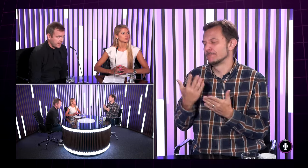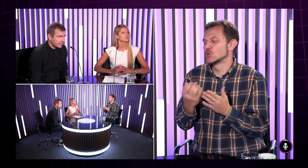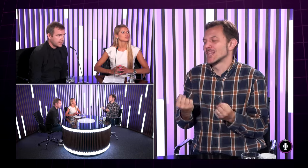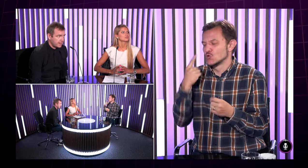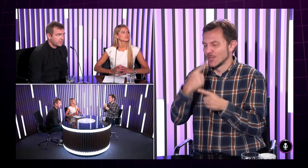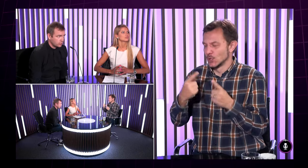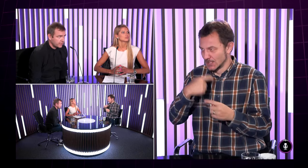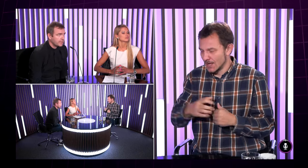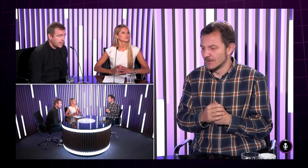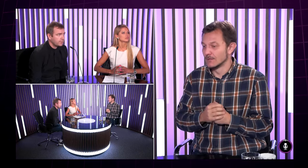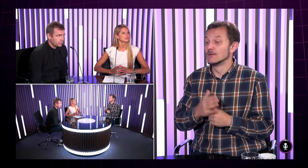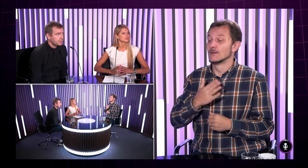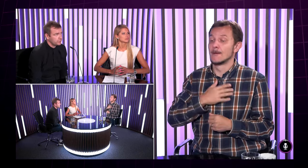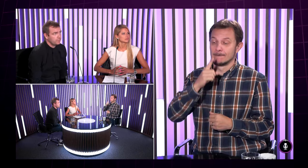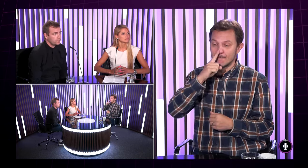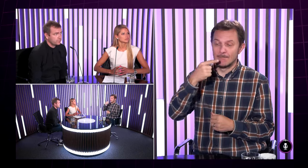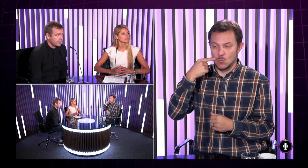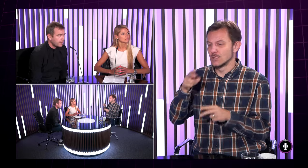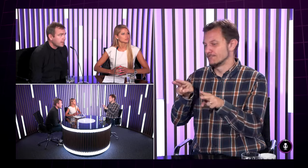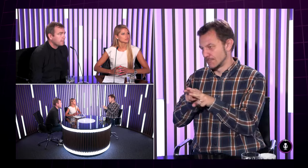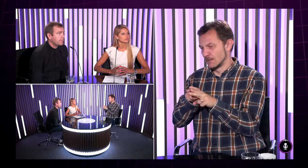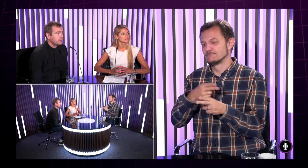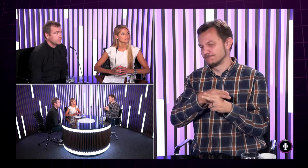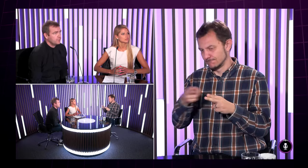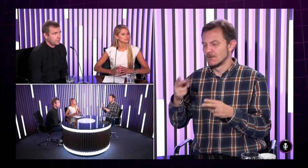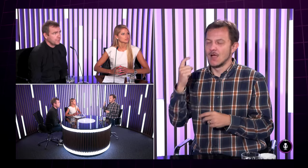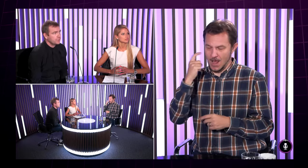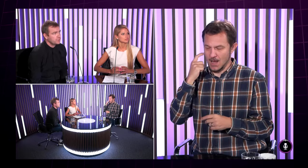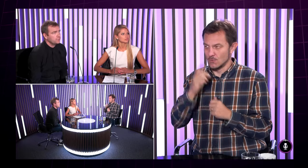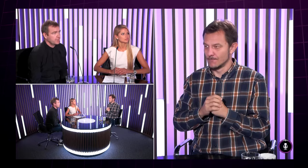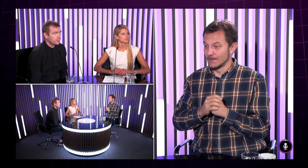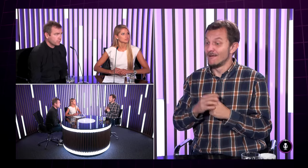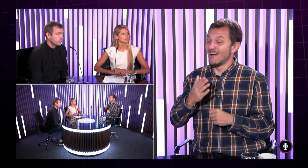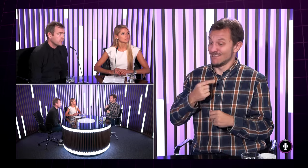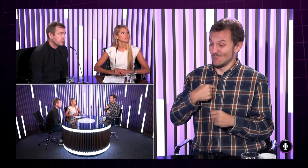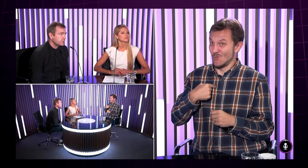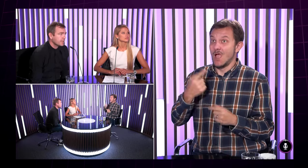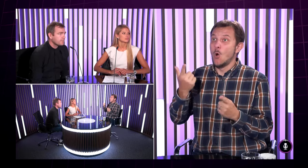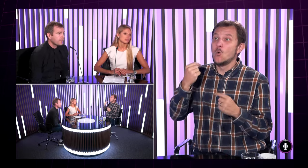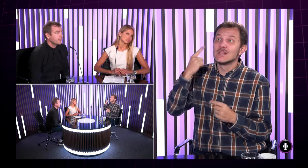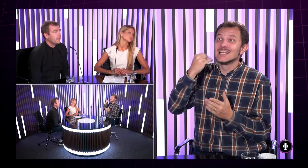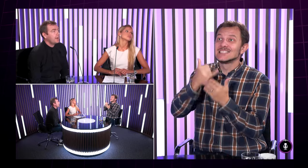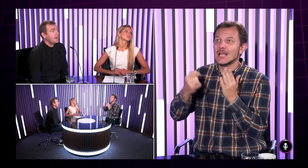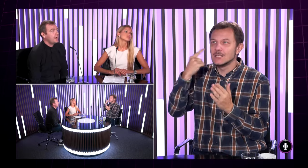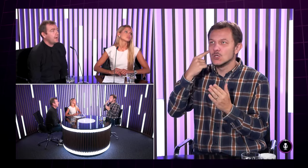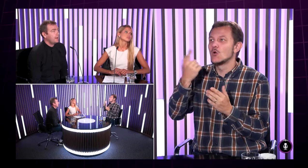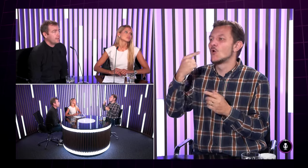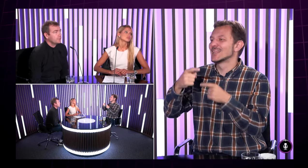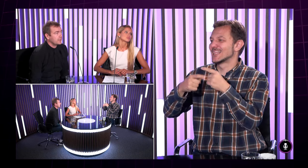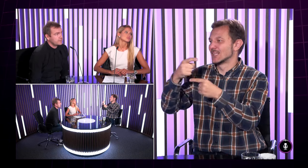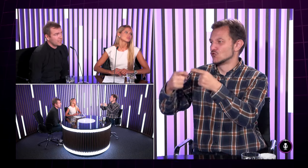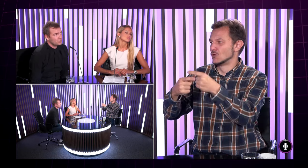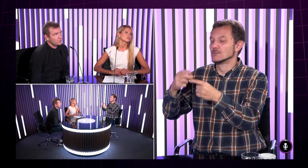pozerať sa na vás, odčítať aj počuť, potom rozumiem. Máma, otec, moji sú úplne počujúci, moji rodičia a